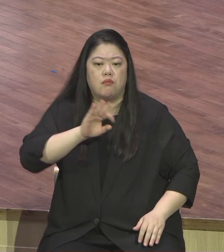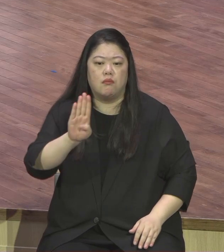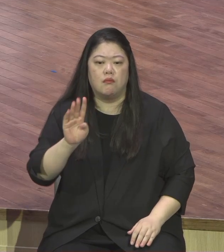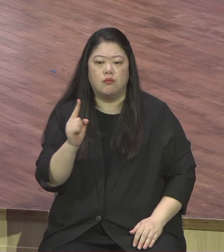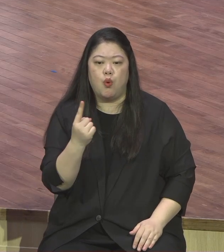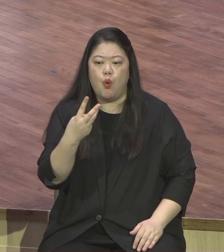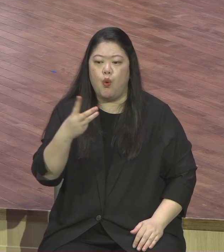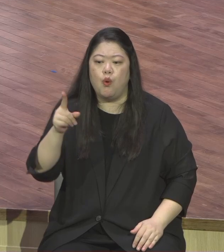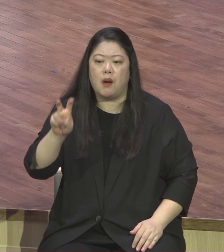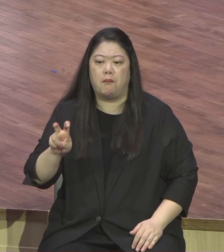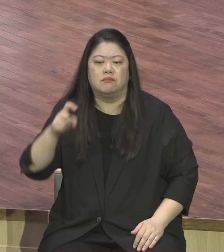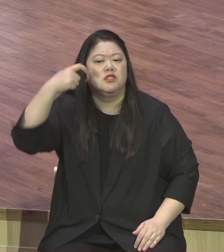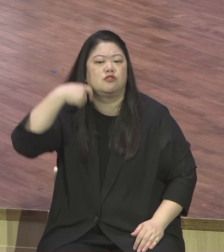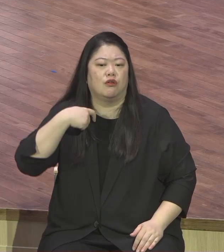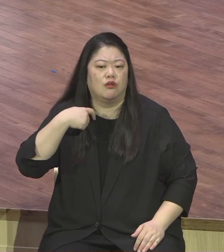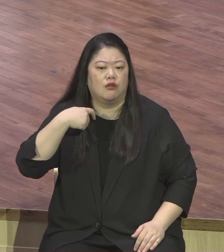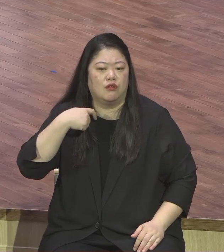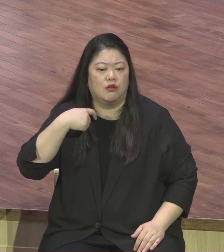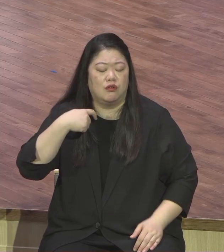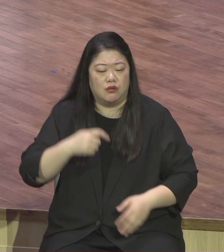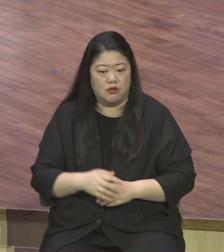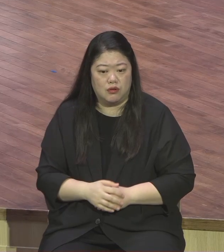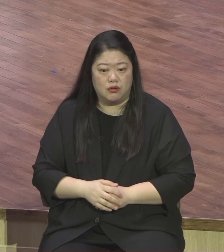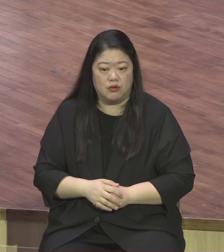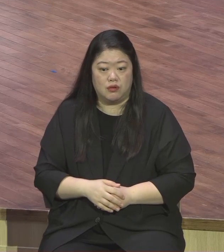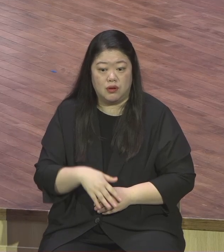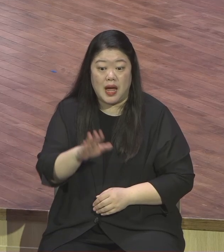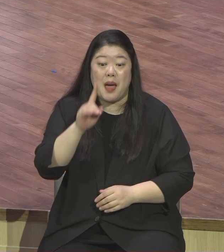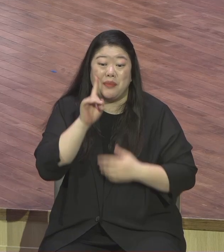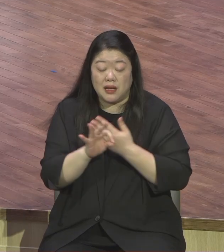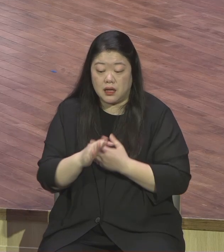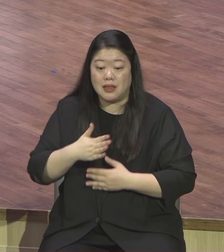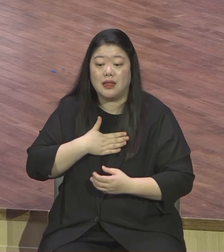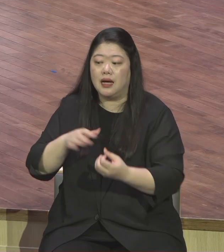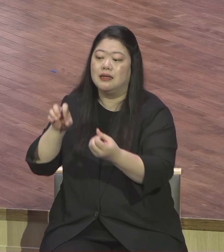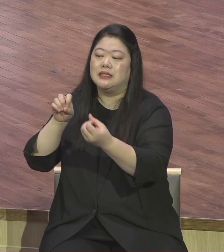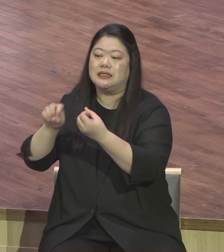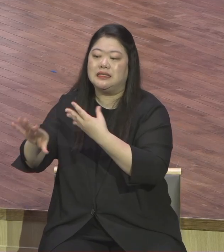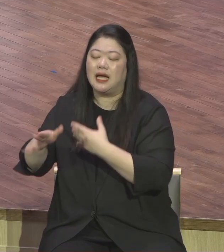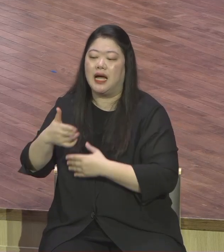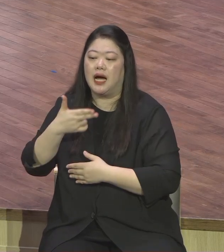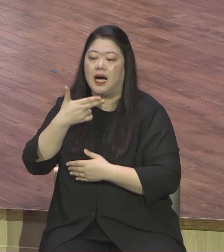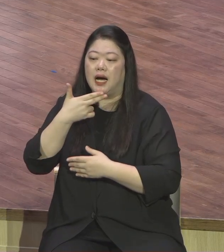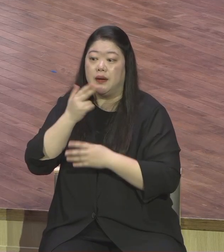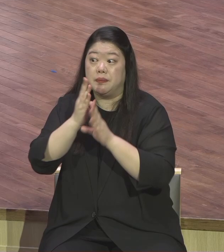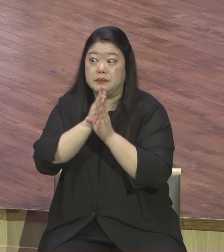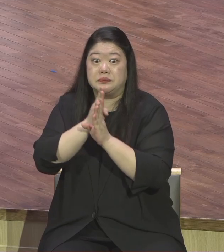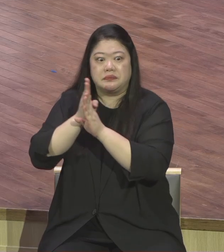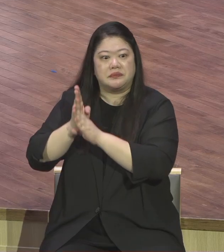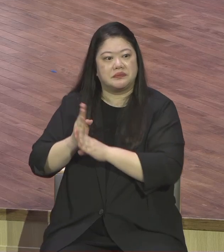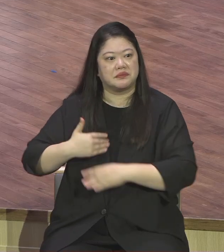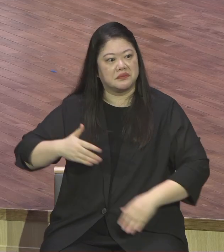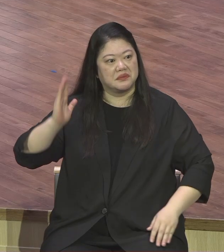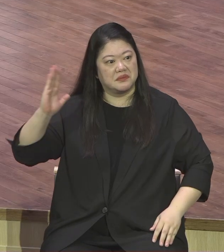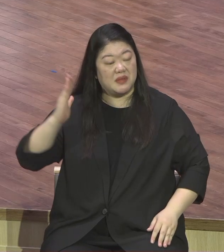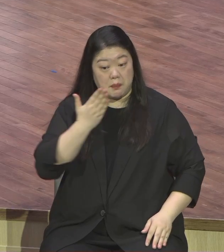제가 응답을 안 받고 어떻게 설교를 합니까 하나님 증거가 없는데 어떻게 설교를 해요 설교를 위해서